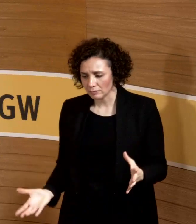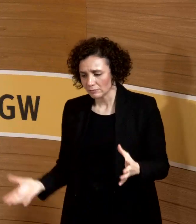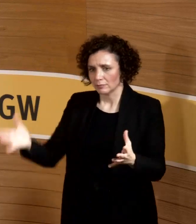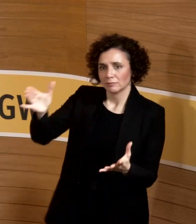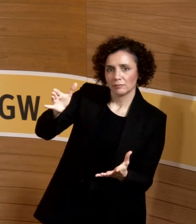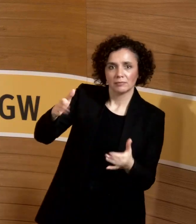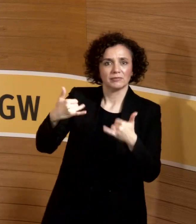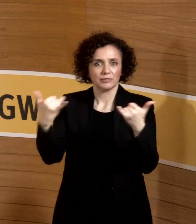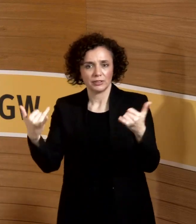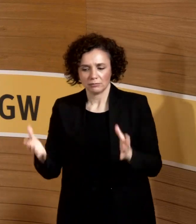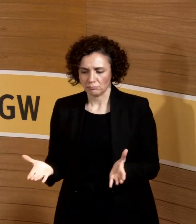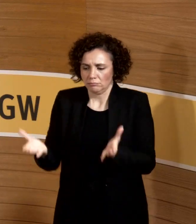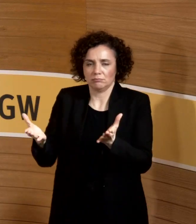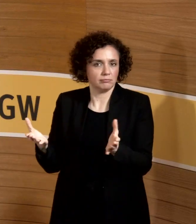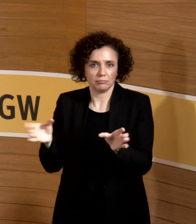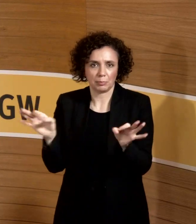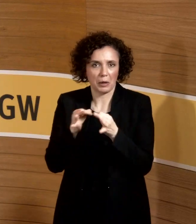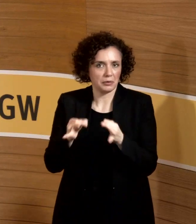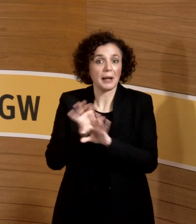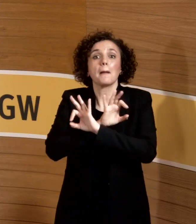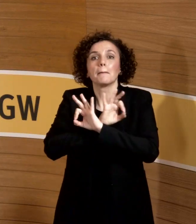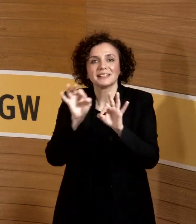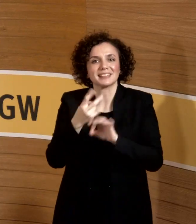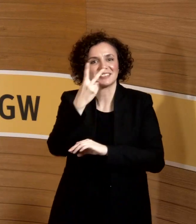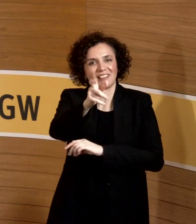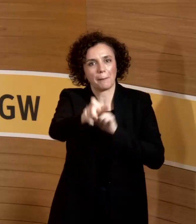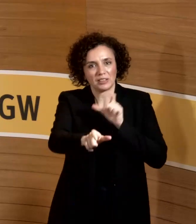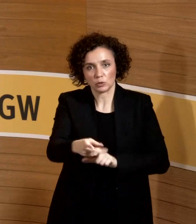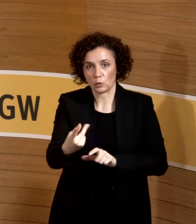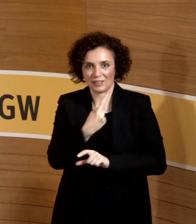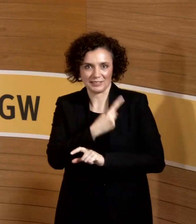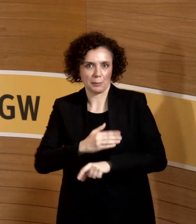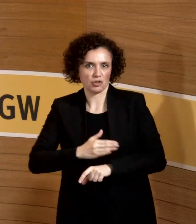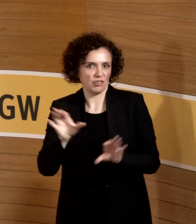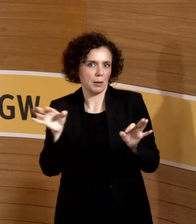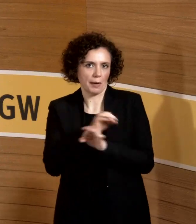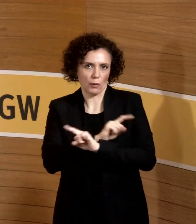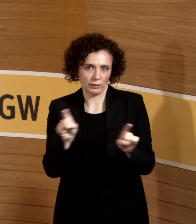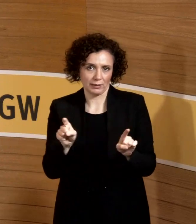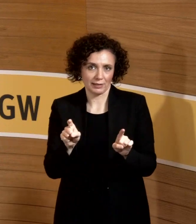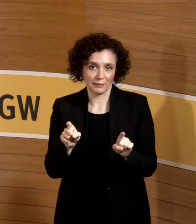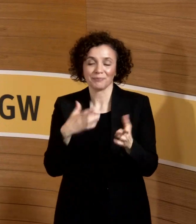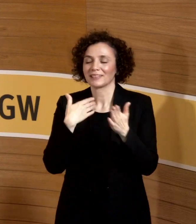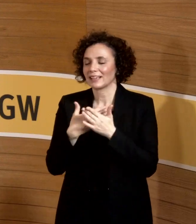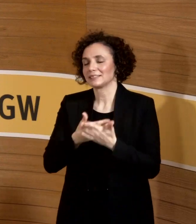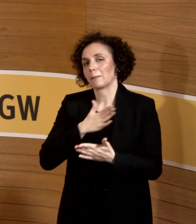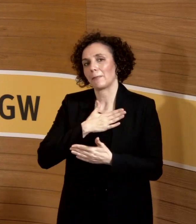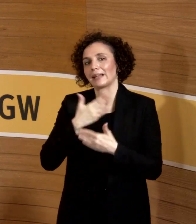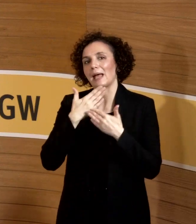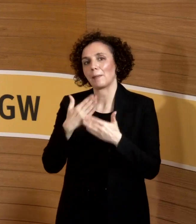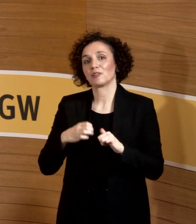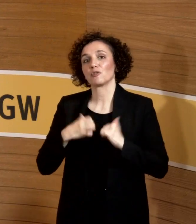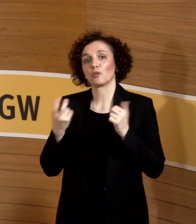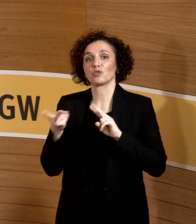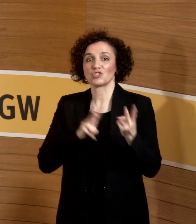wenn zu zweit und möglichst gar nicht, wenn es arbeitsorganisatorisch zu lösen ist. Deswegen auch besser in die Frühschicht, aber 6 Uhr